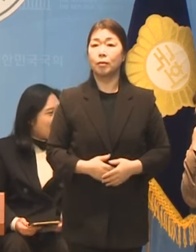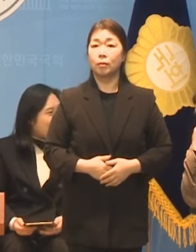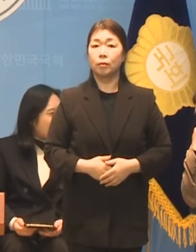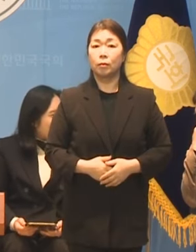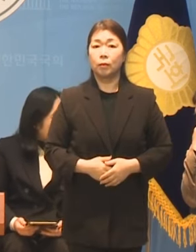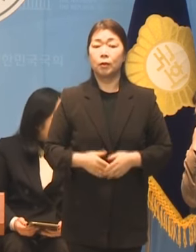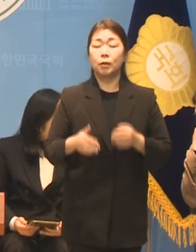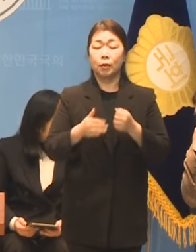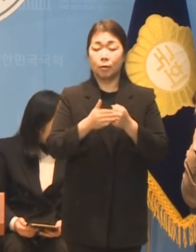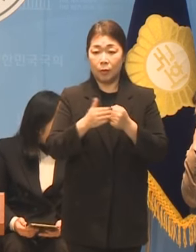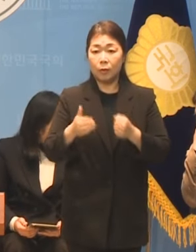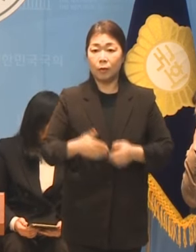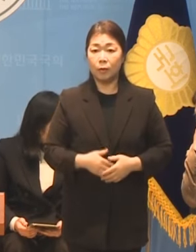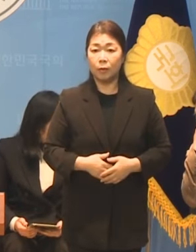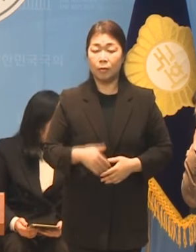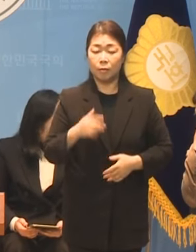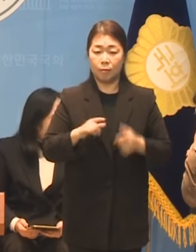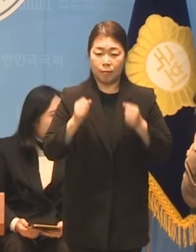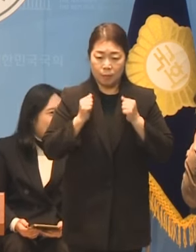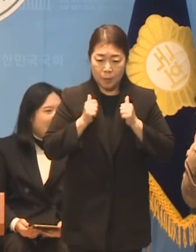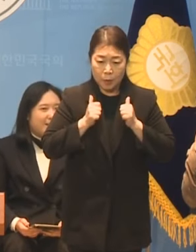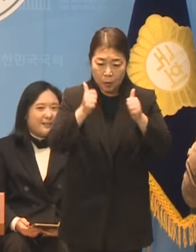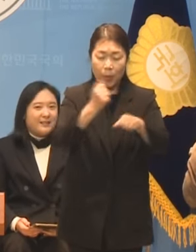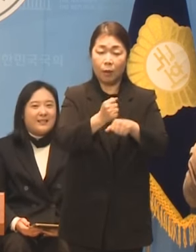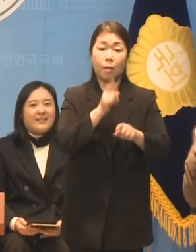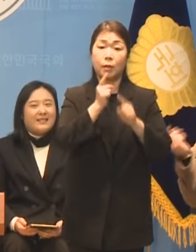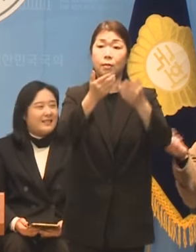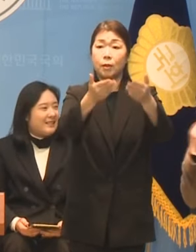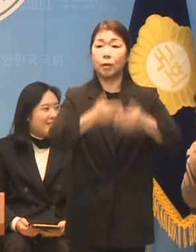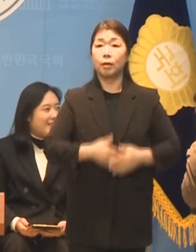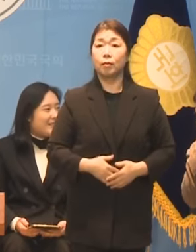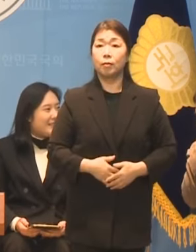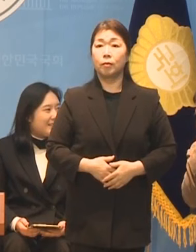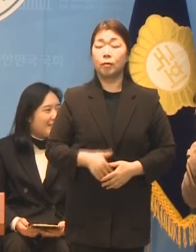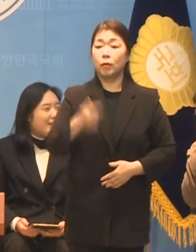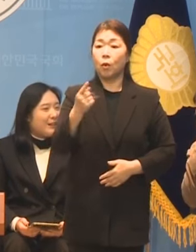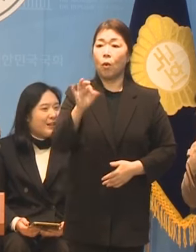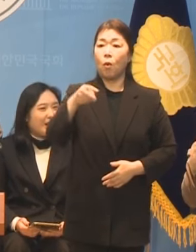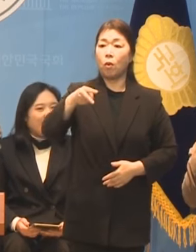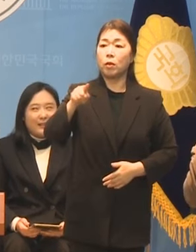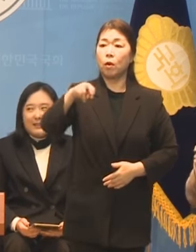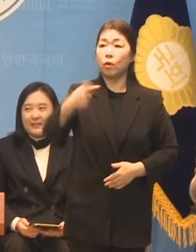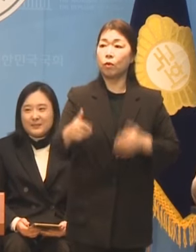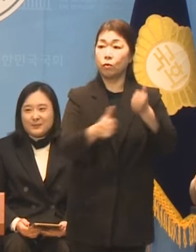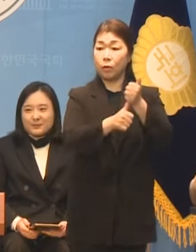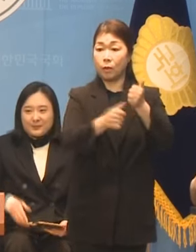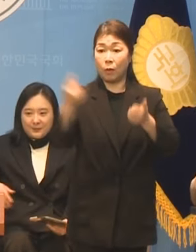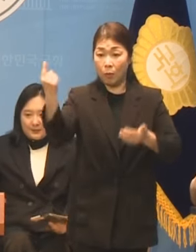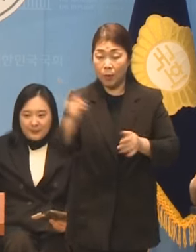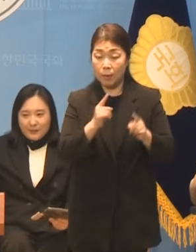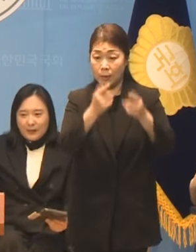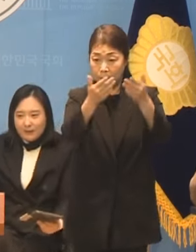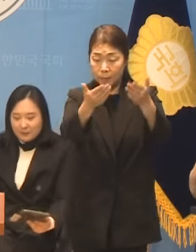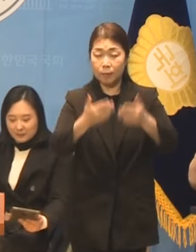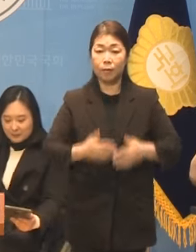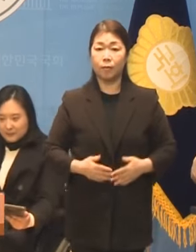최대한 열심히 하겠다 그런 말씀을 드립니다 자 홍소연 부위원장님 앞으로 나와주세요